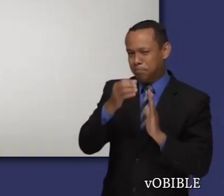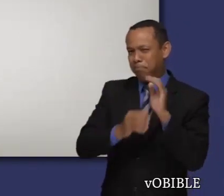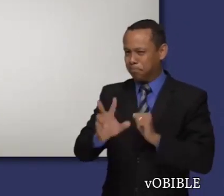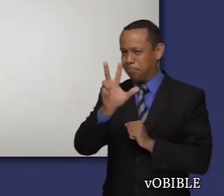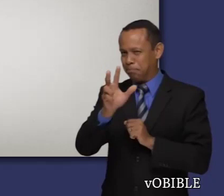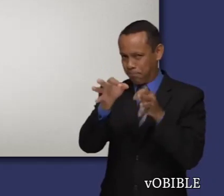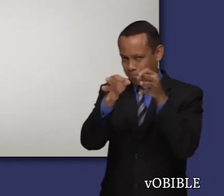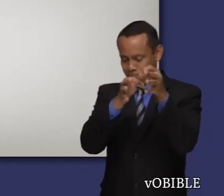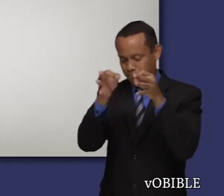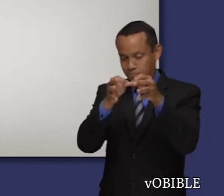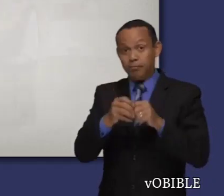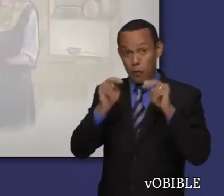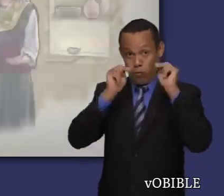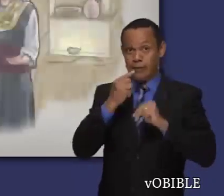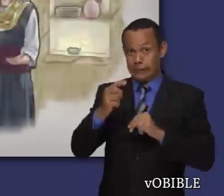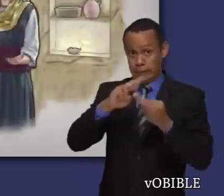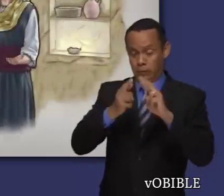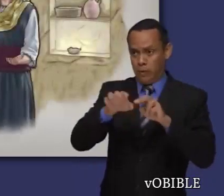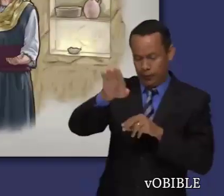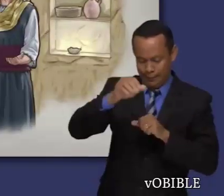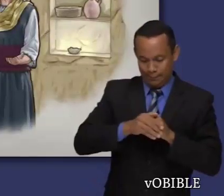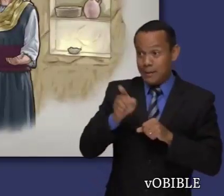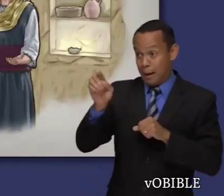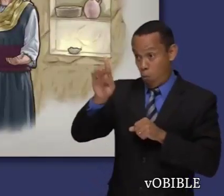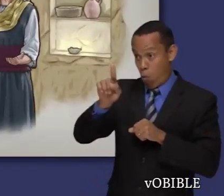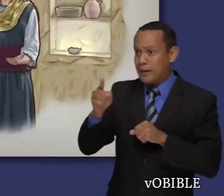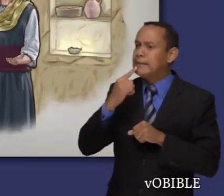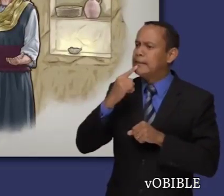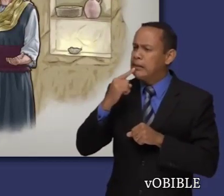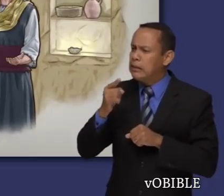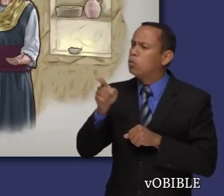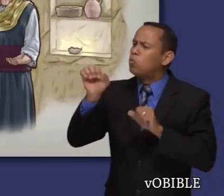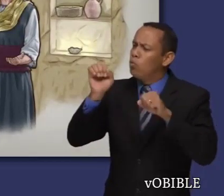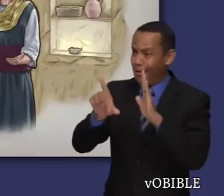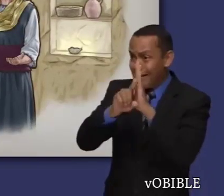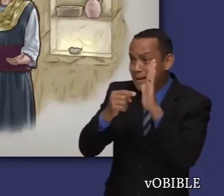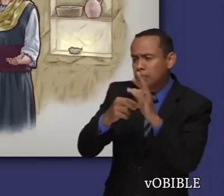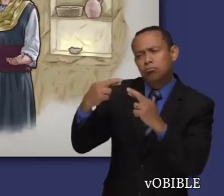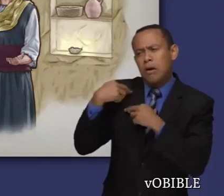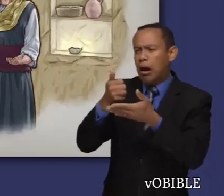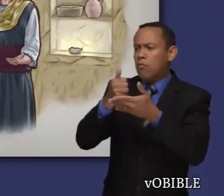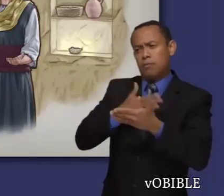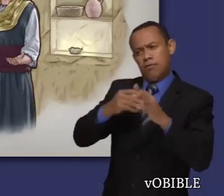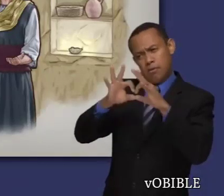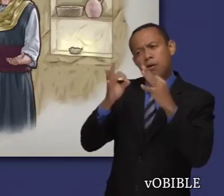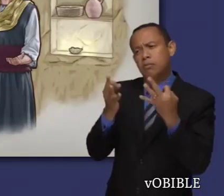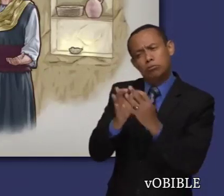En el capítulo 3, Noemí le dice a Ruth lo que tiene que hacer. Debe pedirle a Boaz que sea su recomprador.